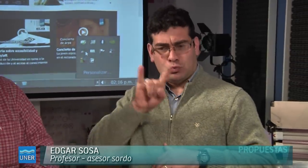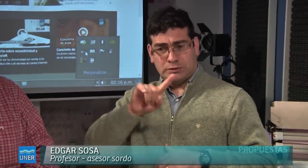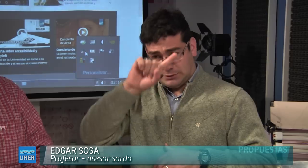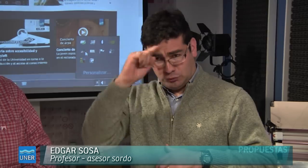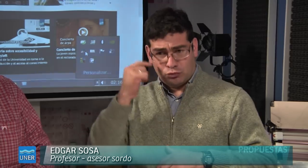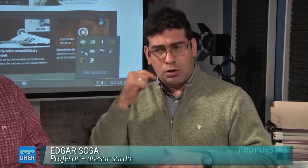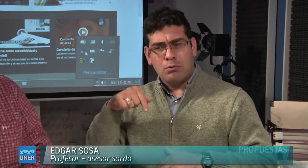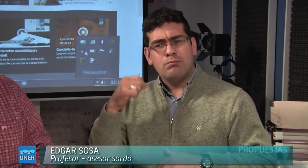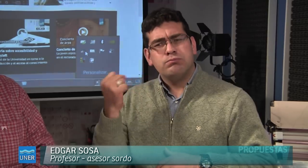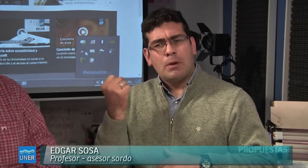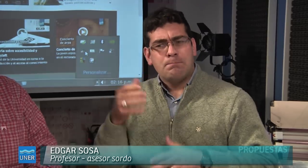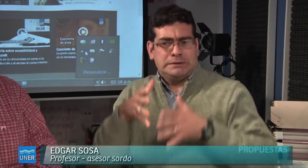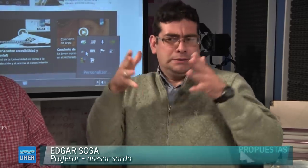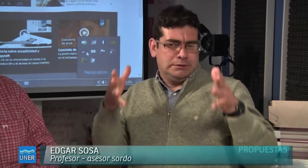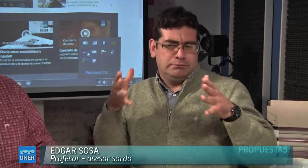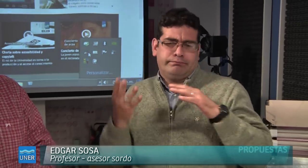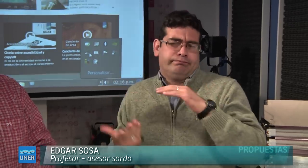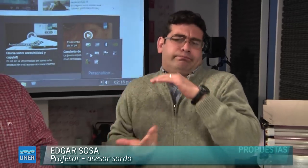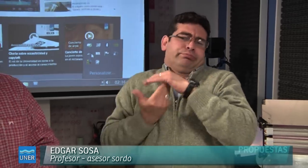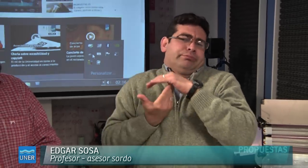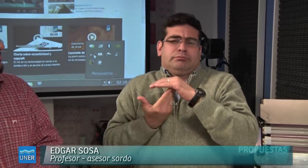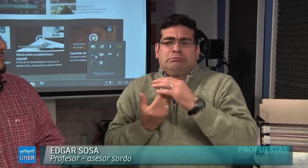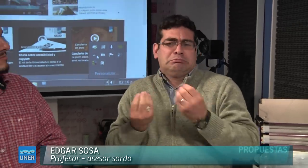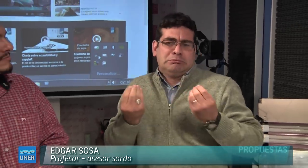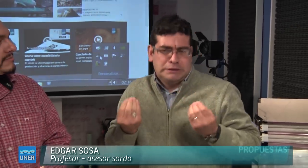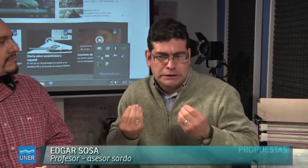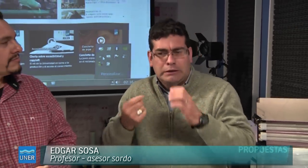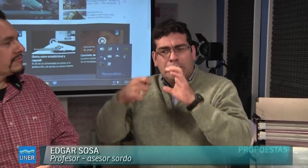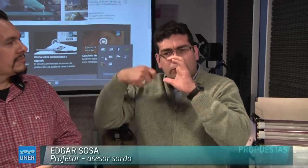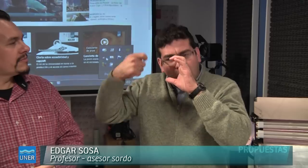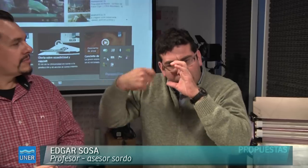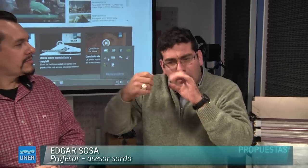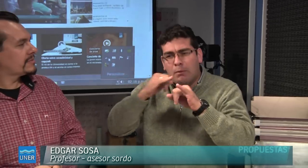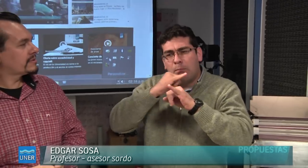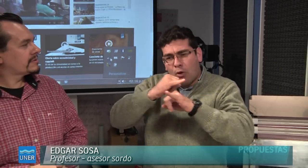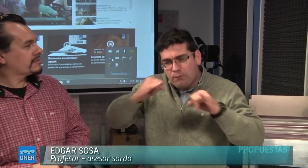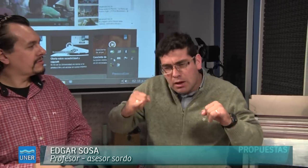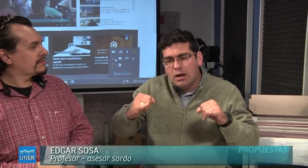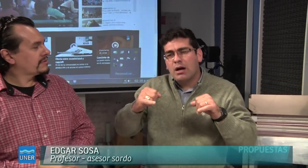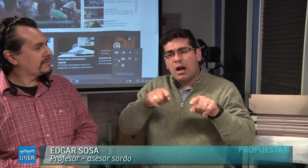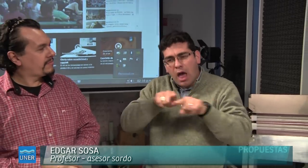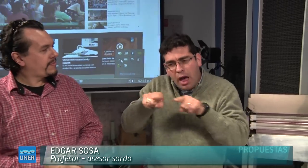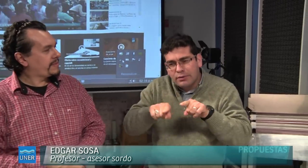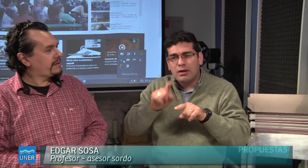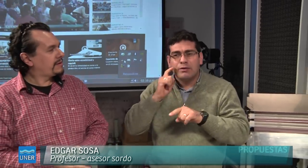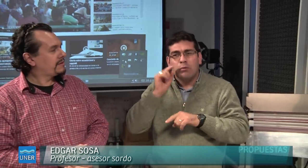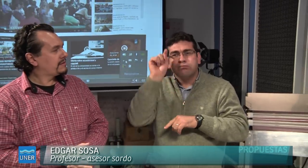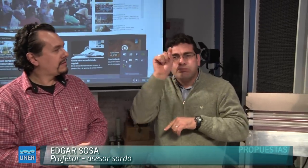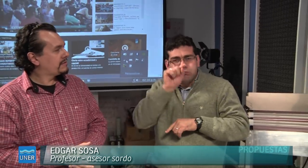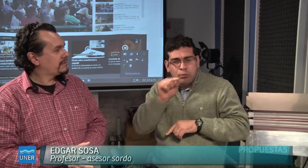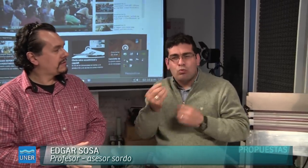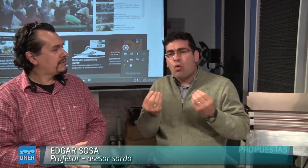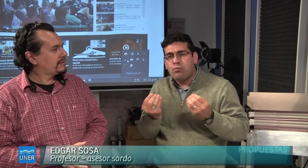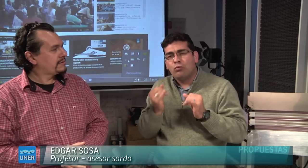de haber sido recibido dentro de la Universidad Nacional de Entre Ríos, porque es una universidad líder. Es muy importante la temática